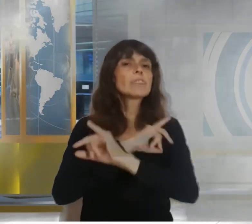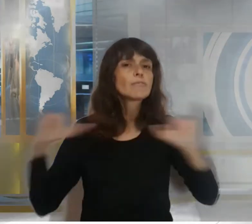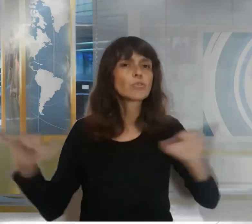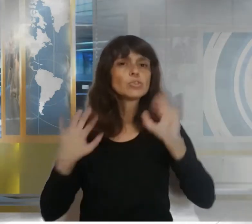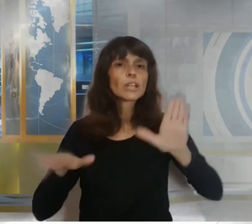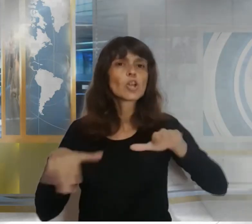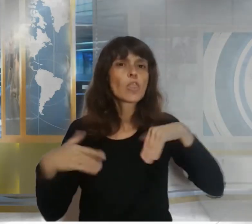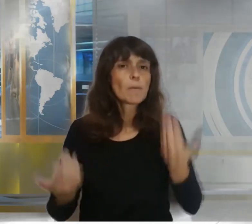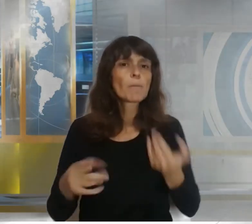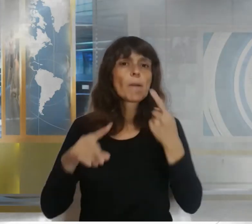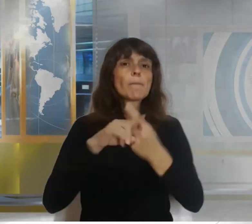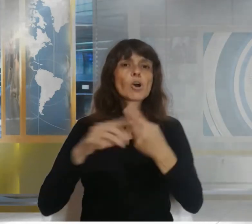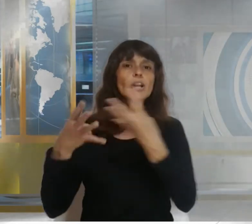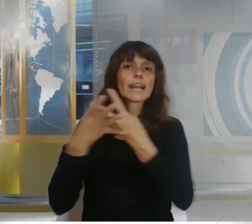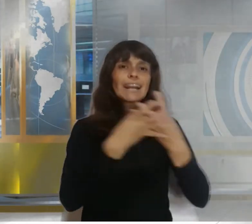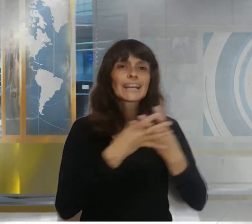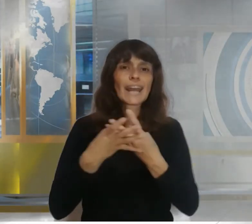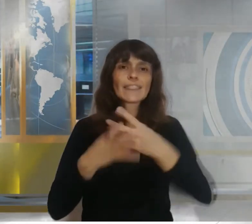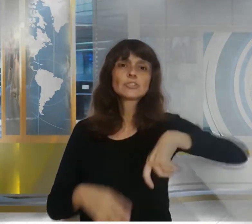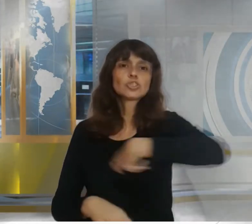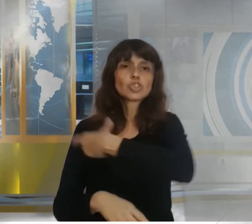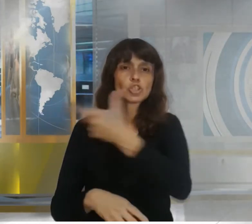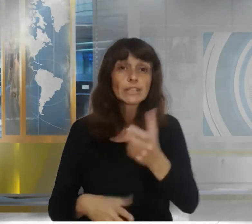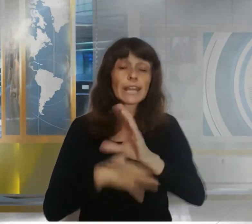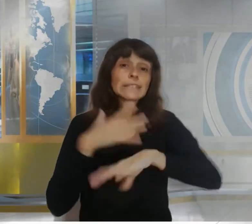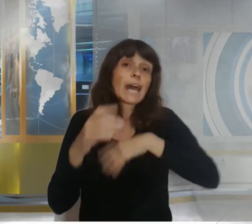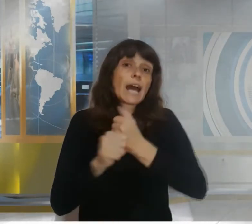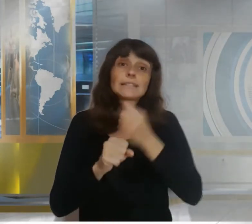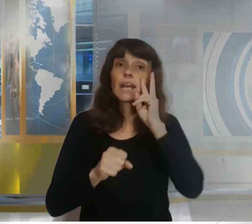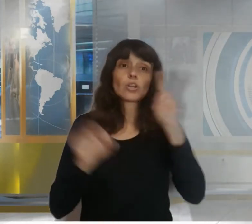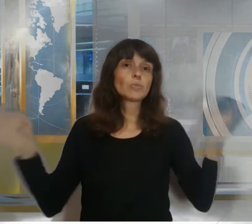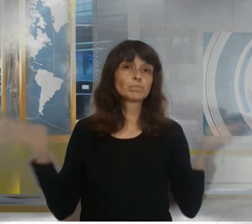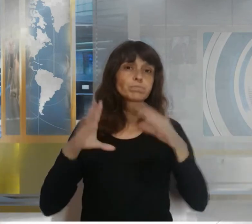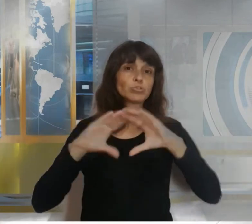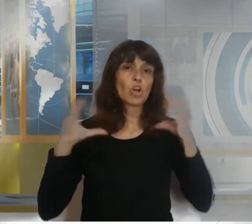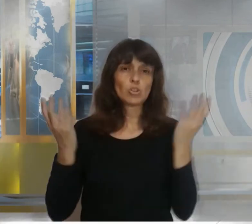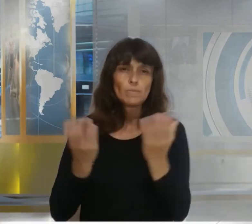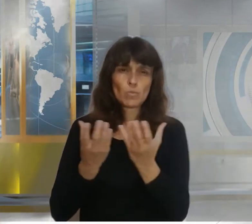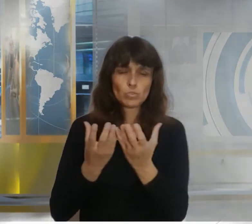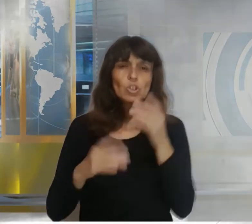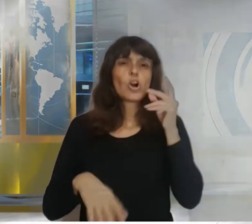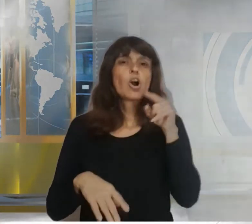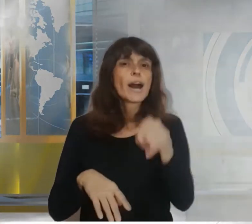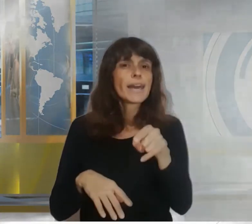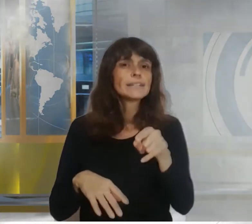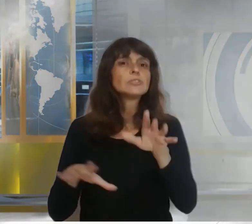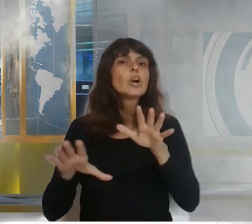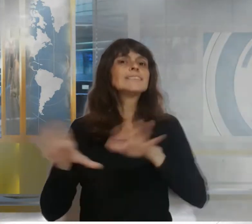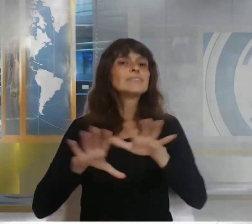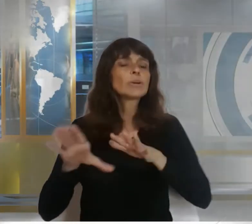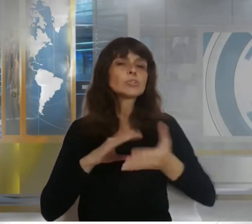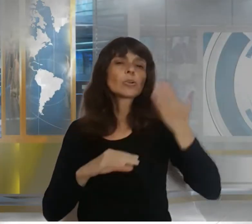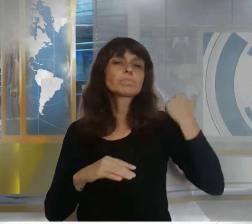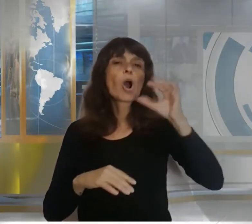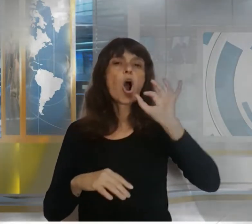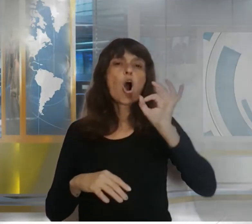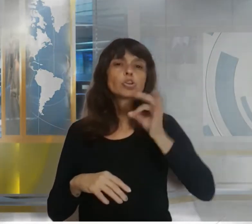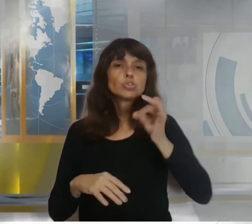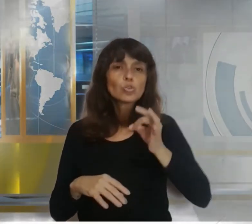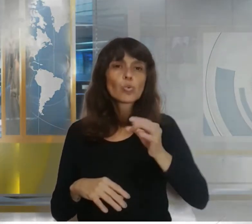convertirse en viral los hechos tuvieron lugar en octubre de 2016 y alcanzaron gran repercusión